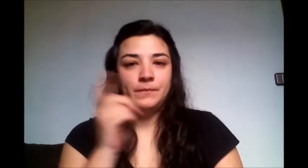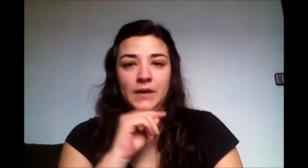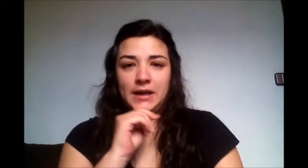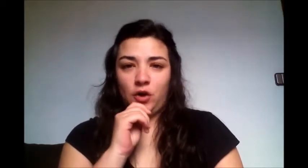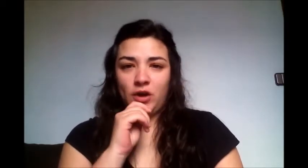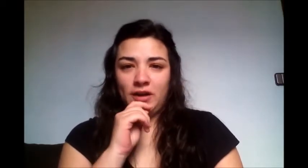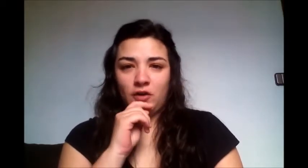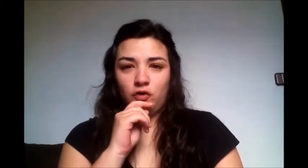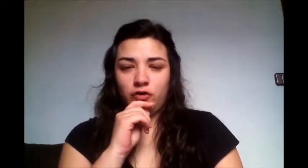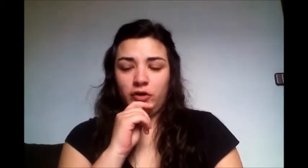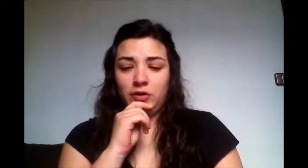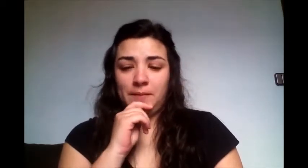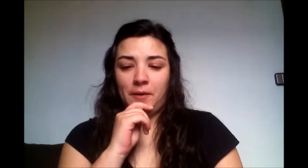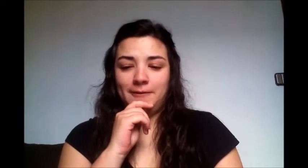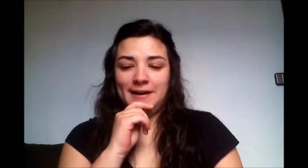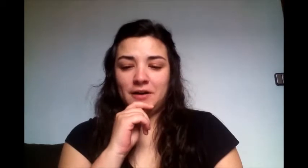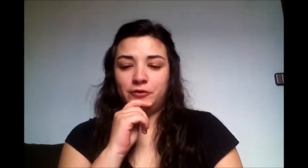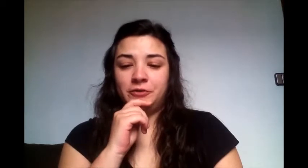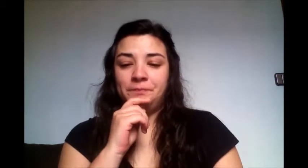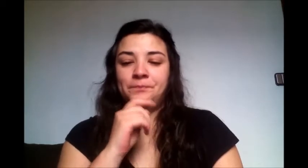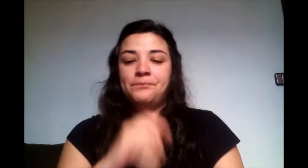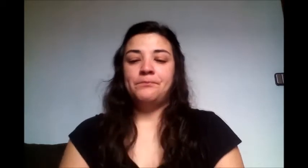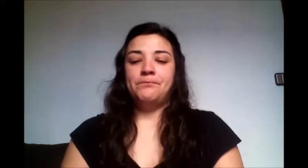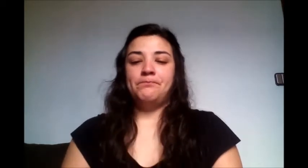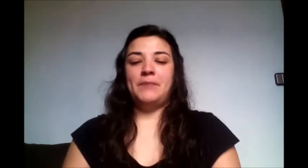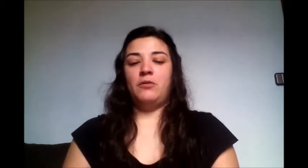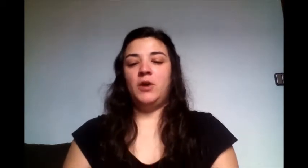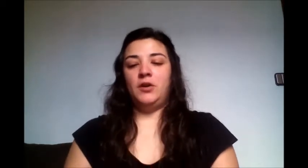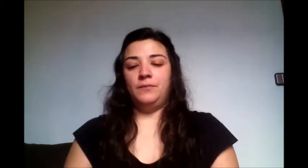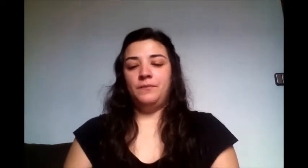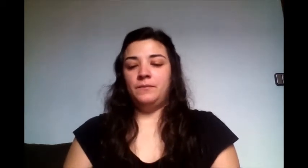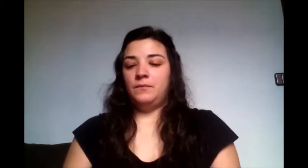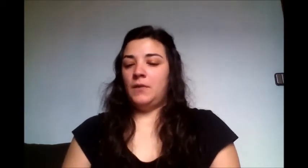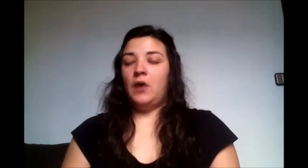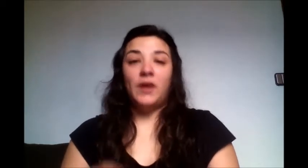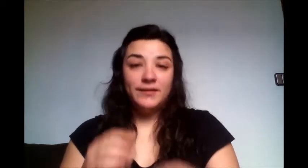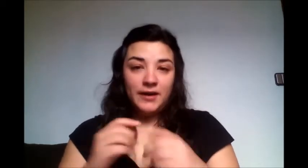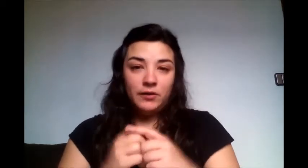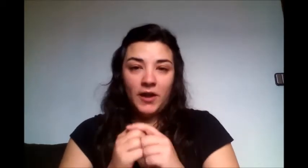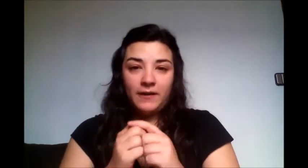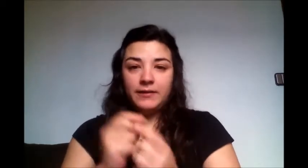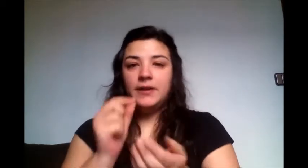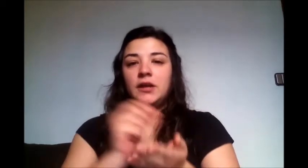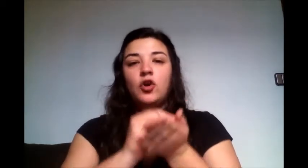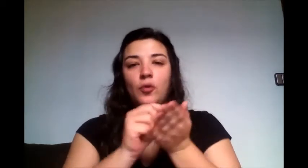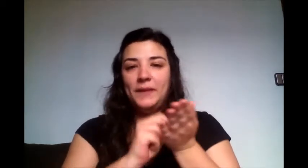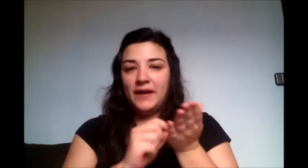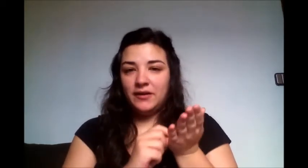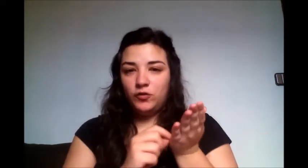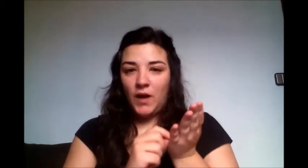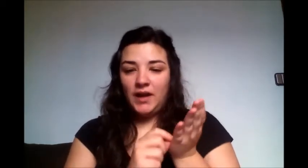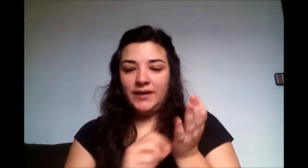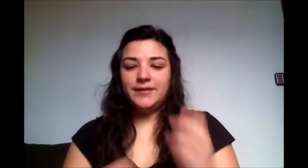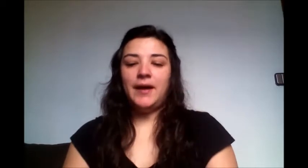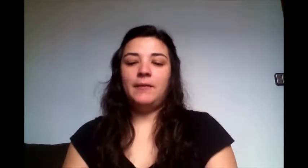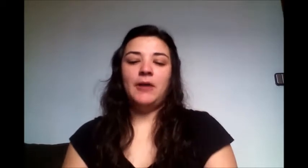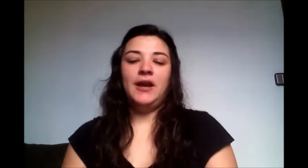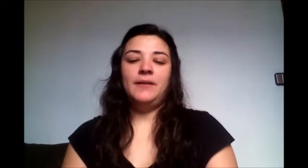creo que ya no nos dio tiempo a vernos. Pero bueno, aún así lo voy a decir, lo copiáis en una lista, ¿vale?